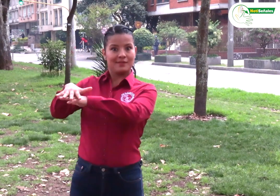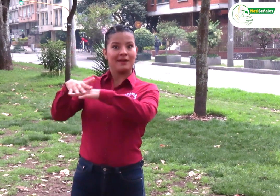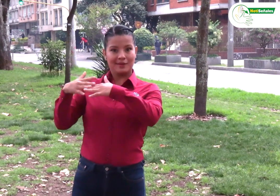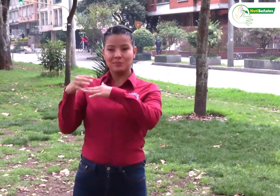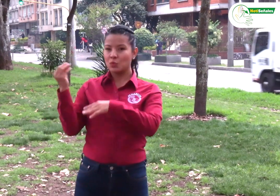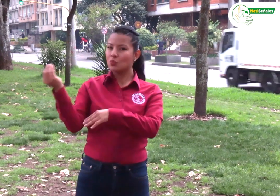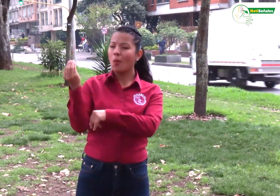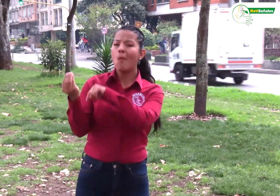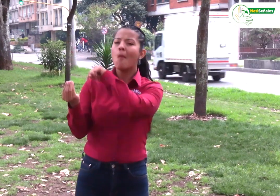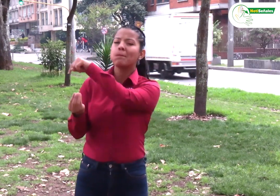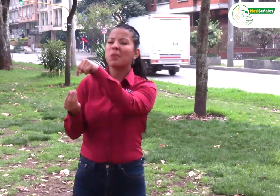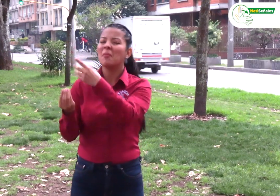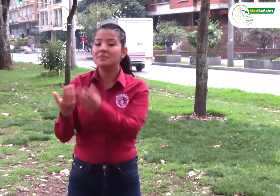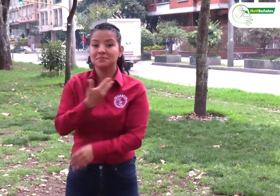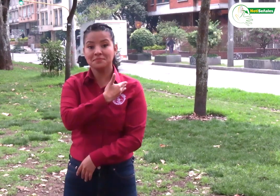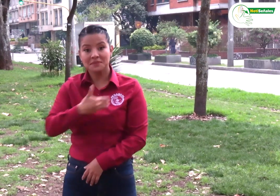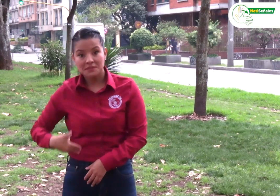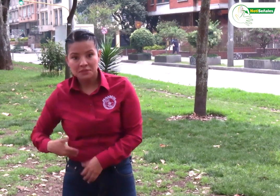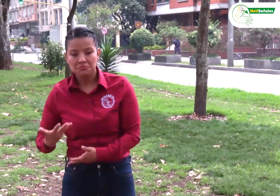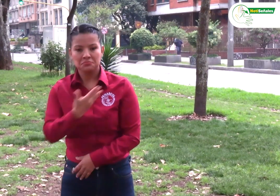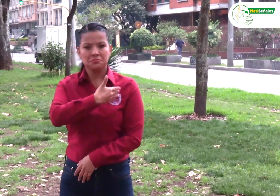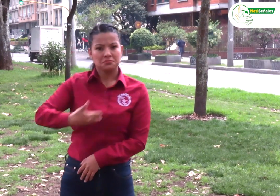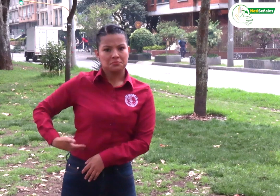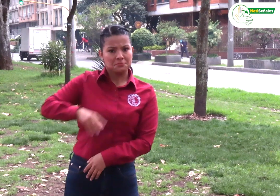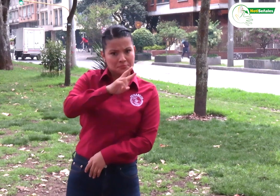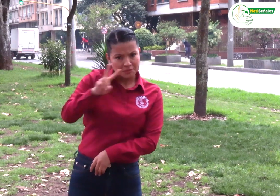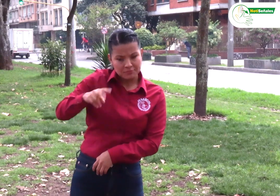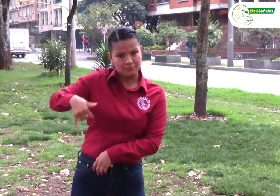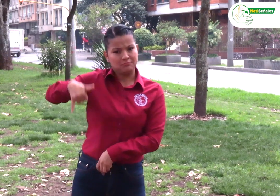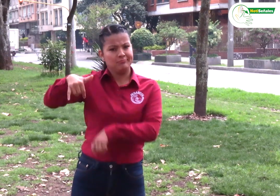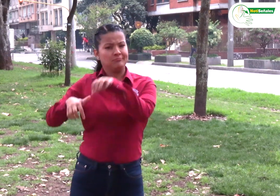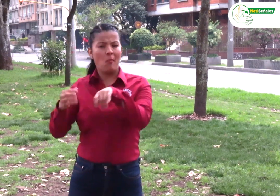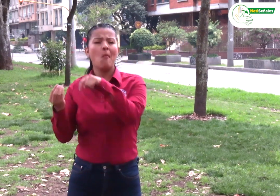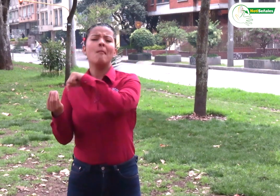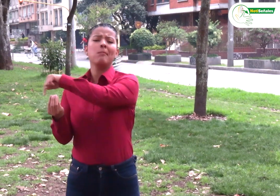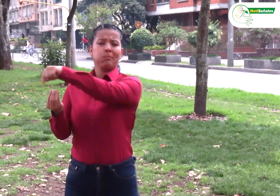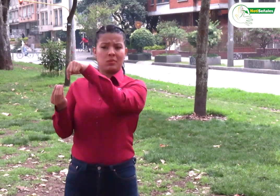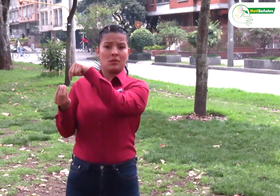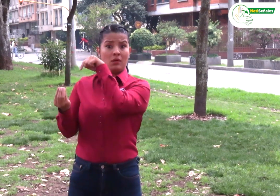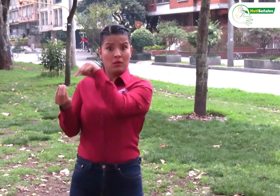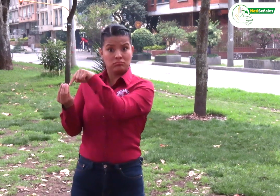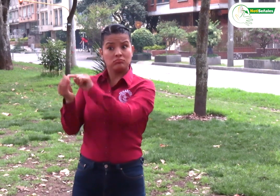la Junta Directiva de la RIADIS compuesta por presidente, vicepresidente,